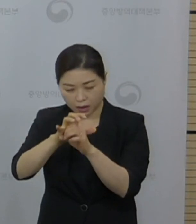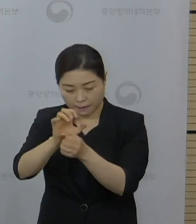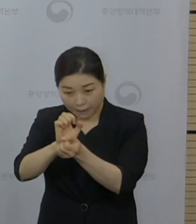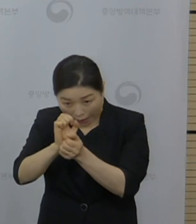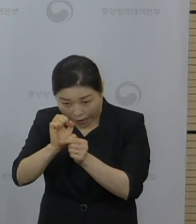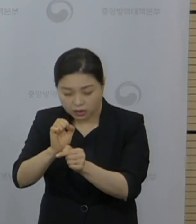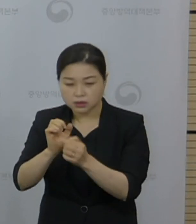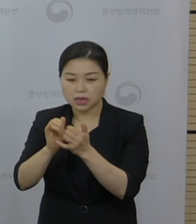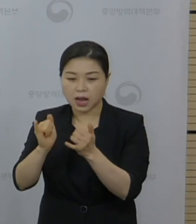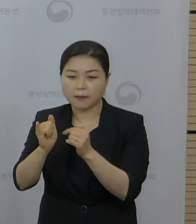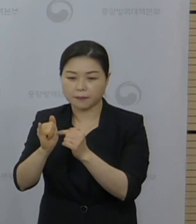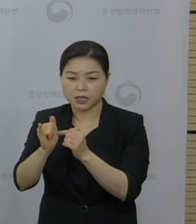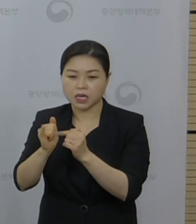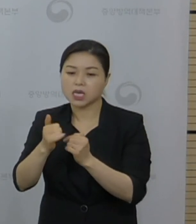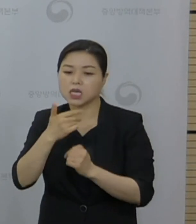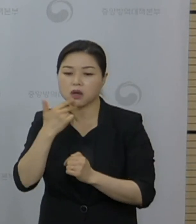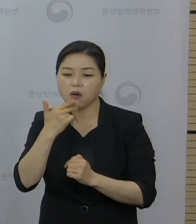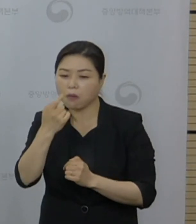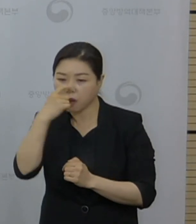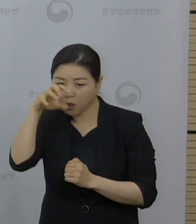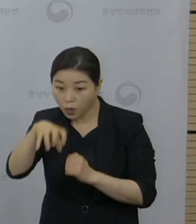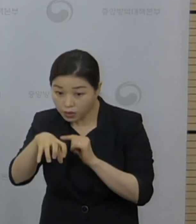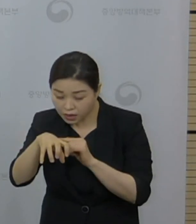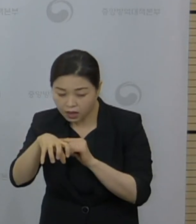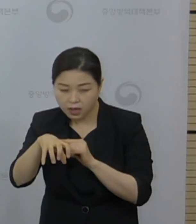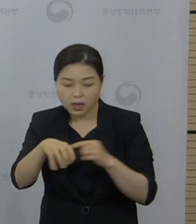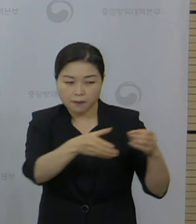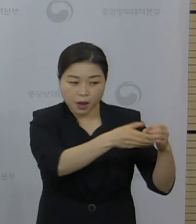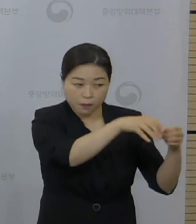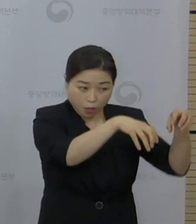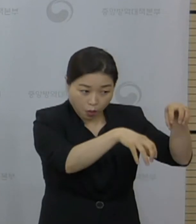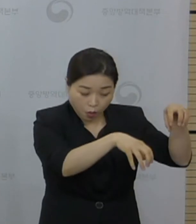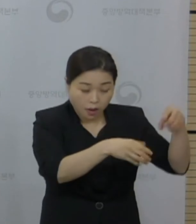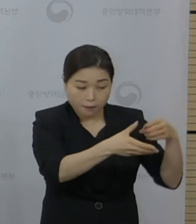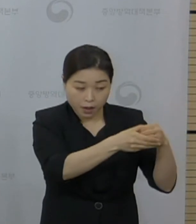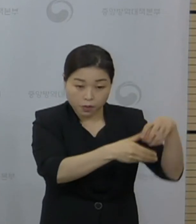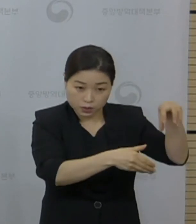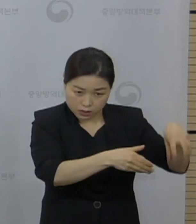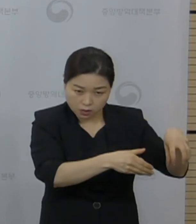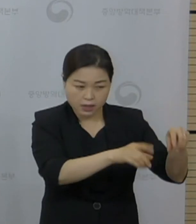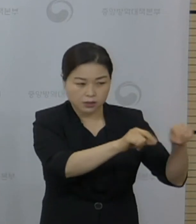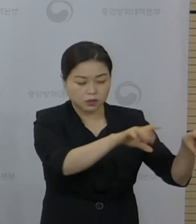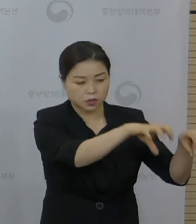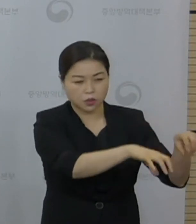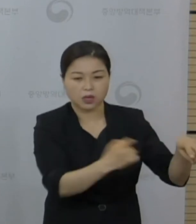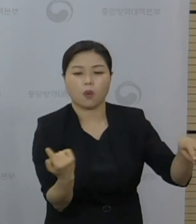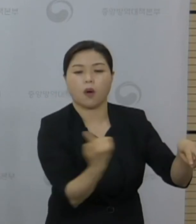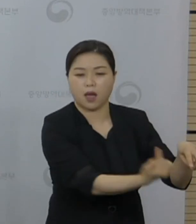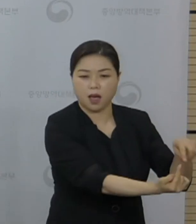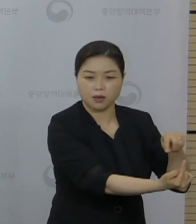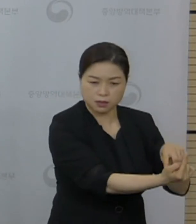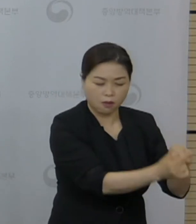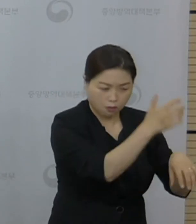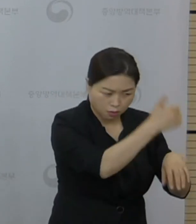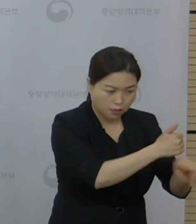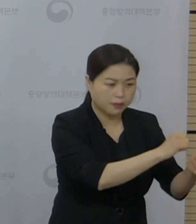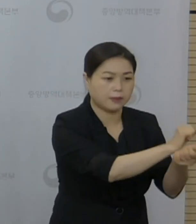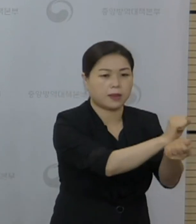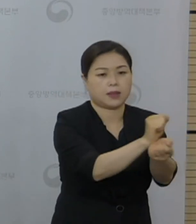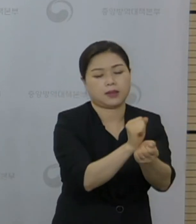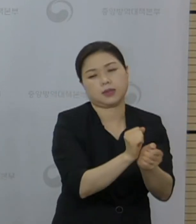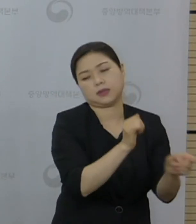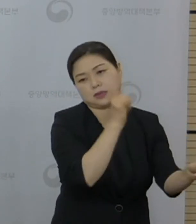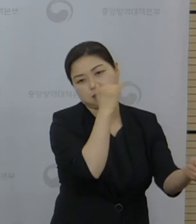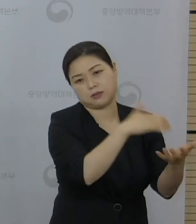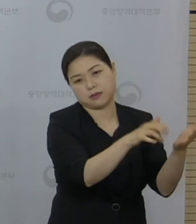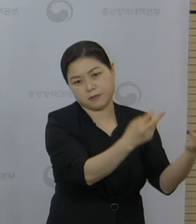음식점을 이용했다는 것이 확인이 됐고 동일 날짜의 이용자들 중에 추가 확진자들이 다수 확인이 돼서